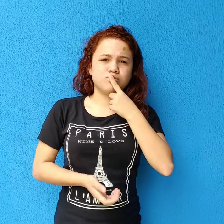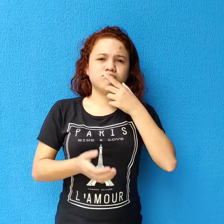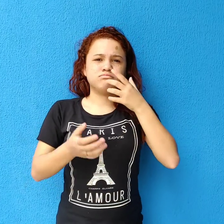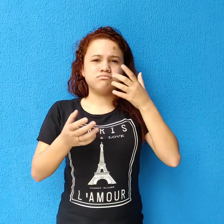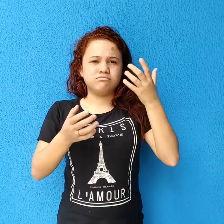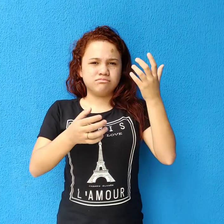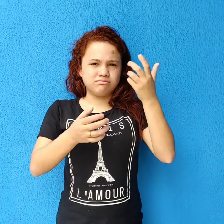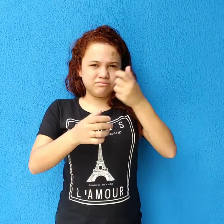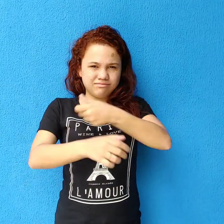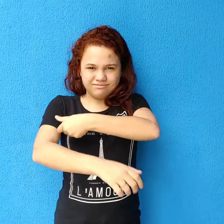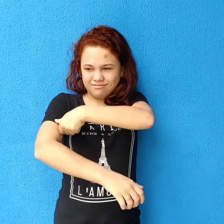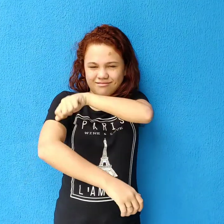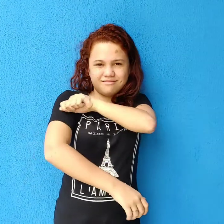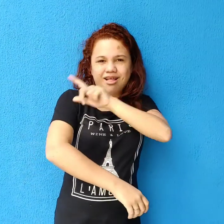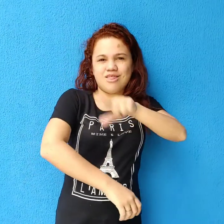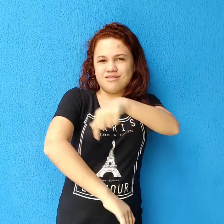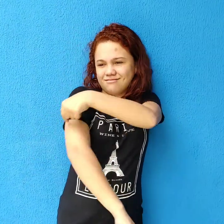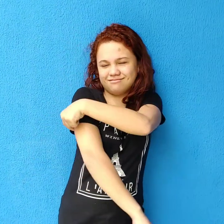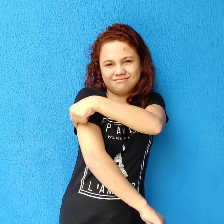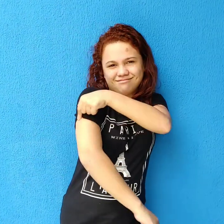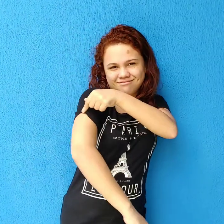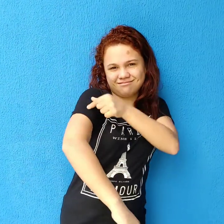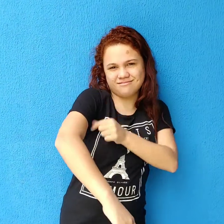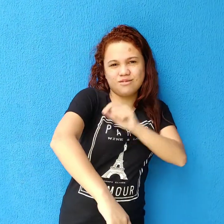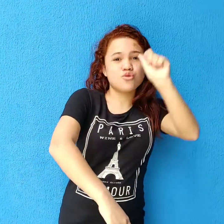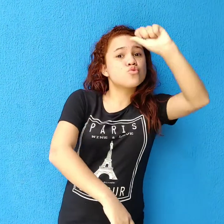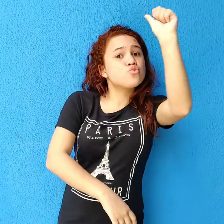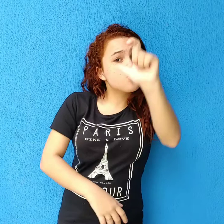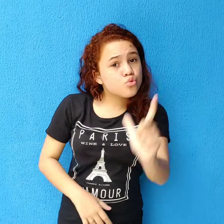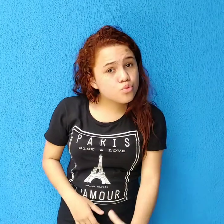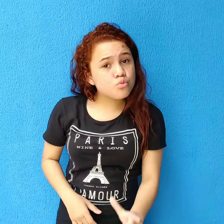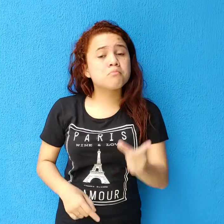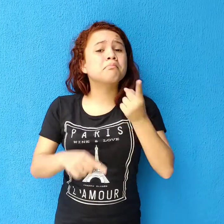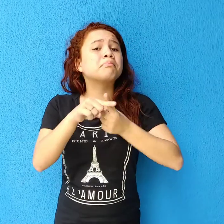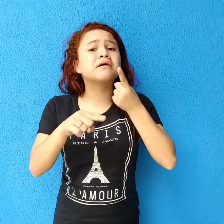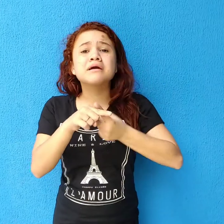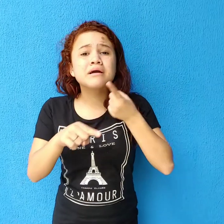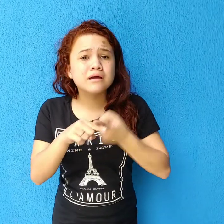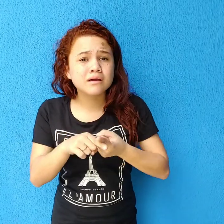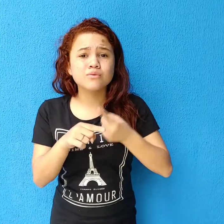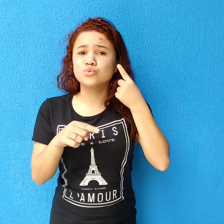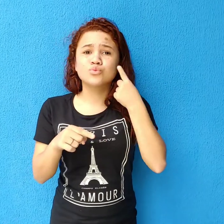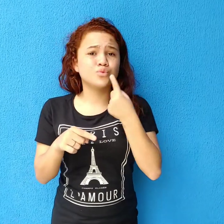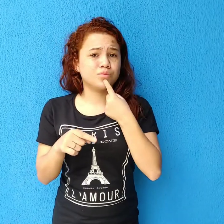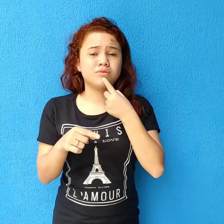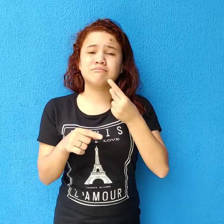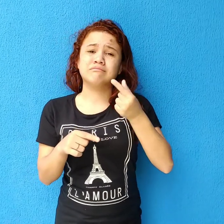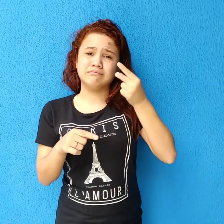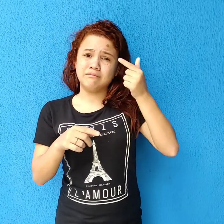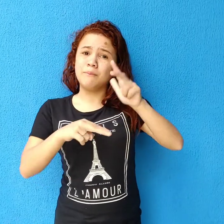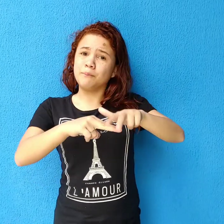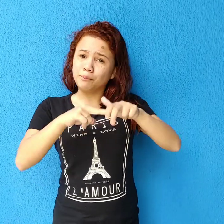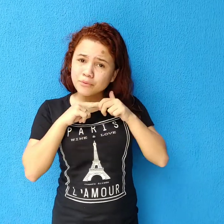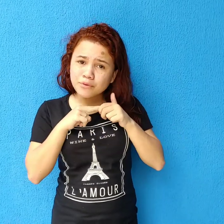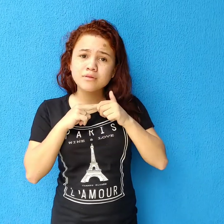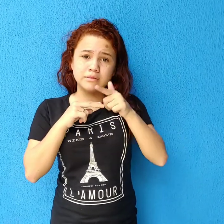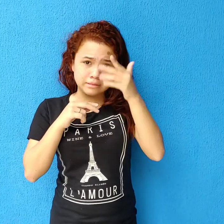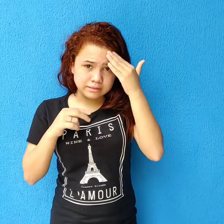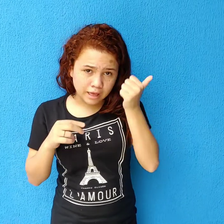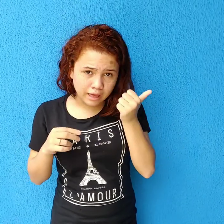os surdos, eles usavam no braço uma fita de cor azul. E quando foi isso? Por que